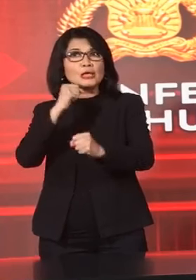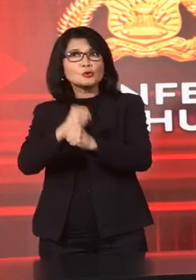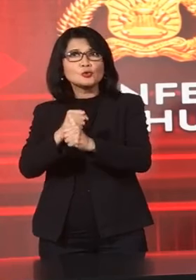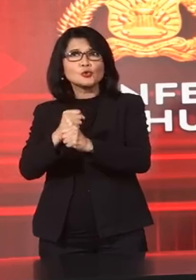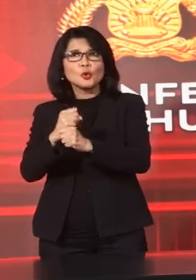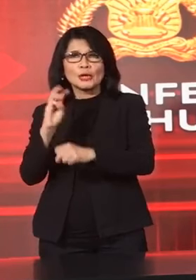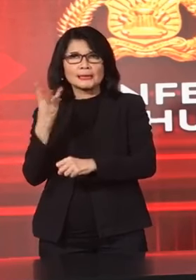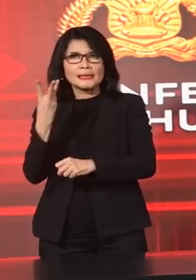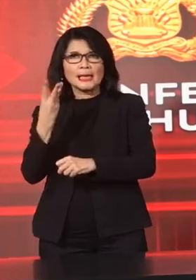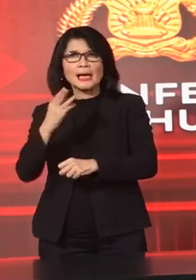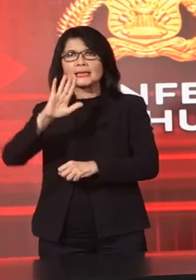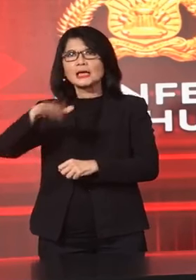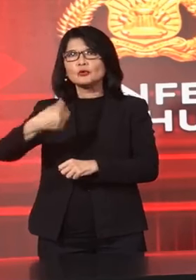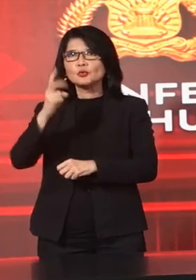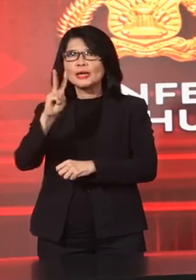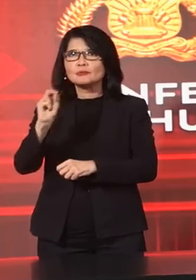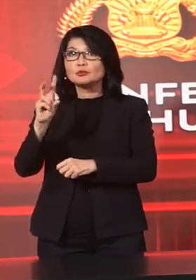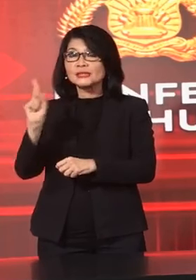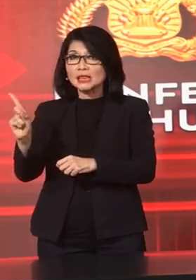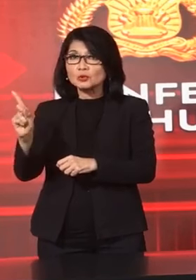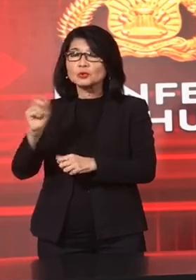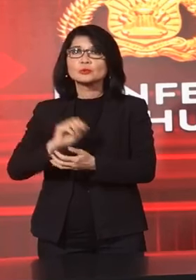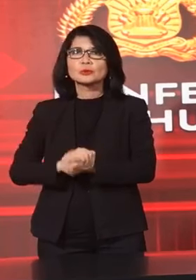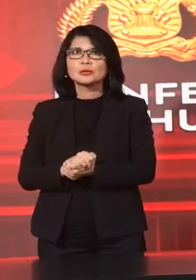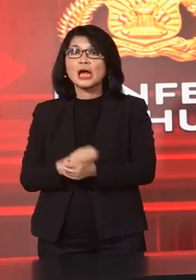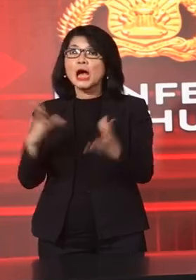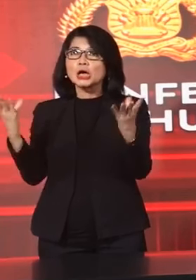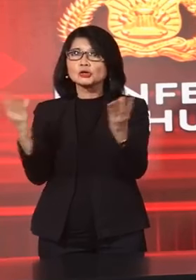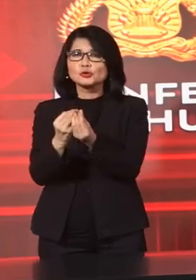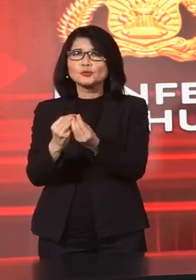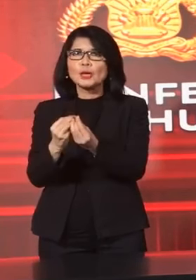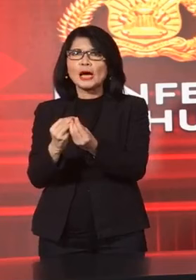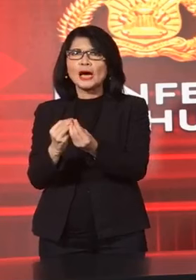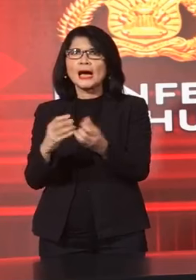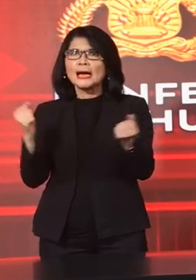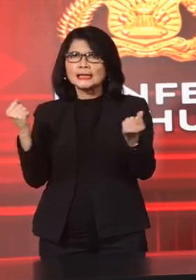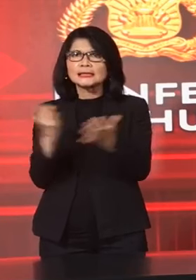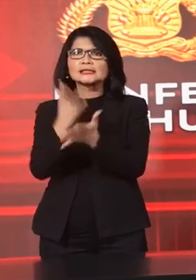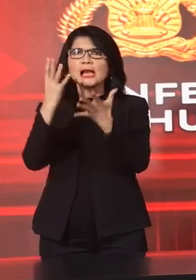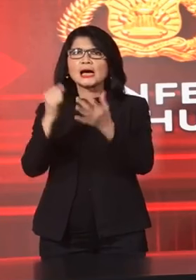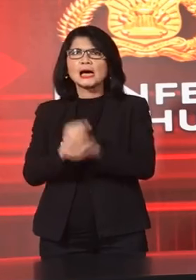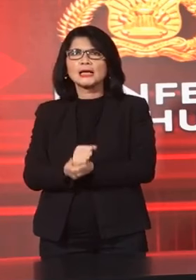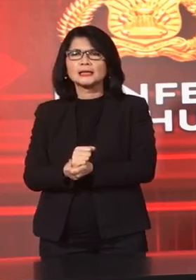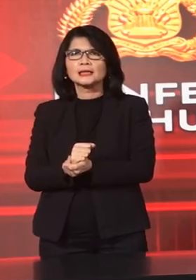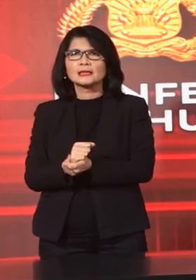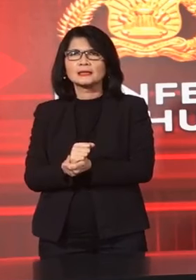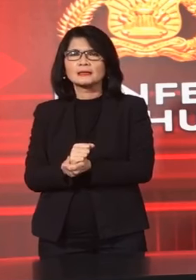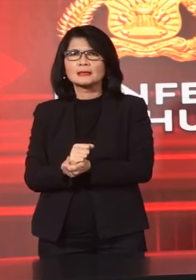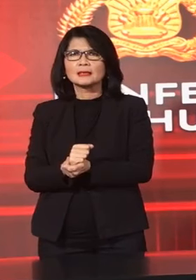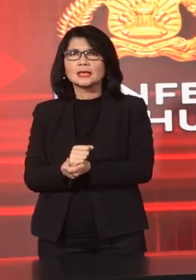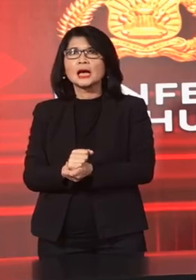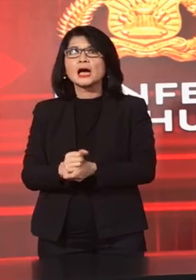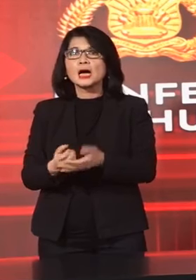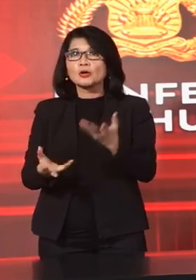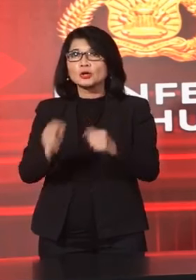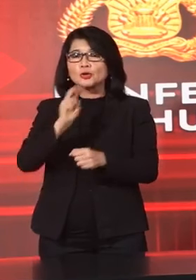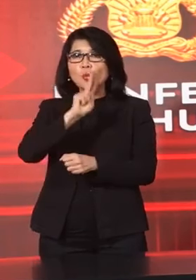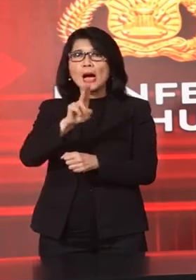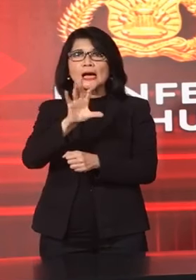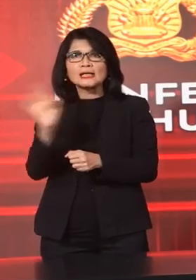Di tahun 2021 Ini Jumlah Angka Kecelakan Sebanyak 2